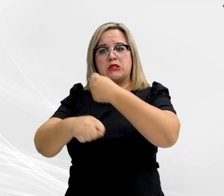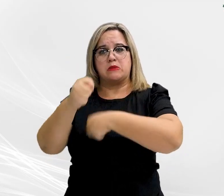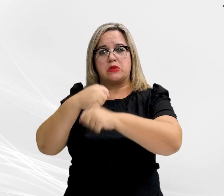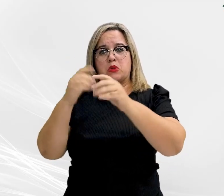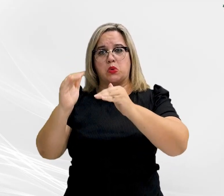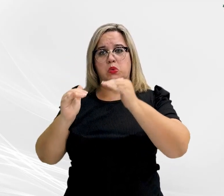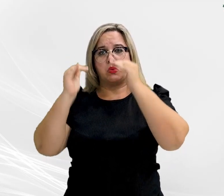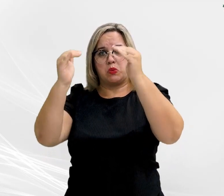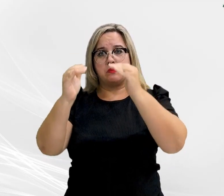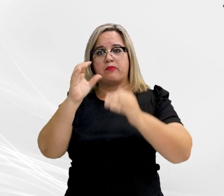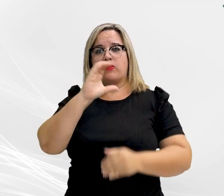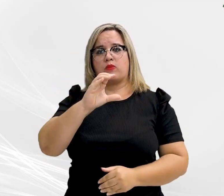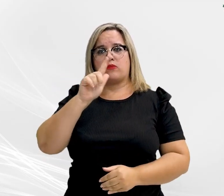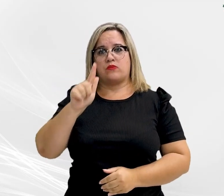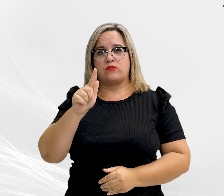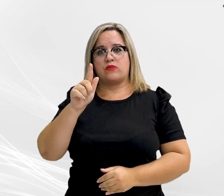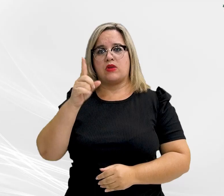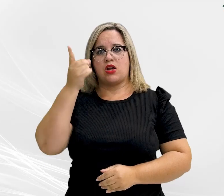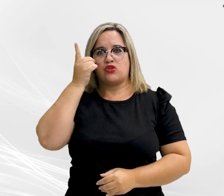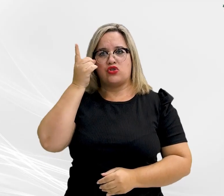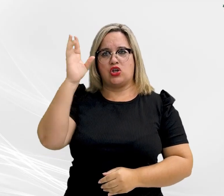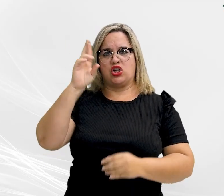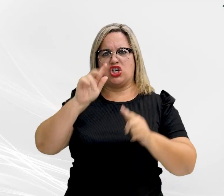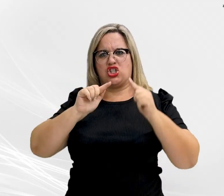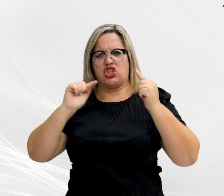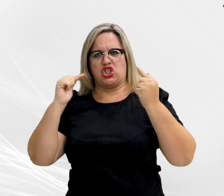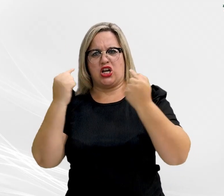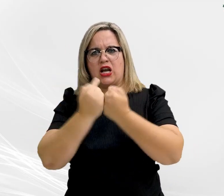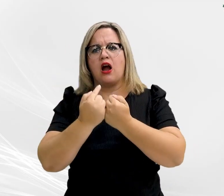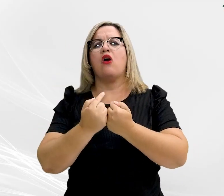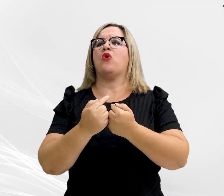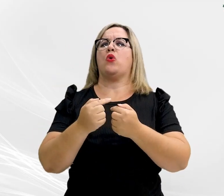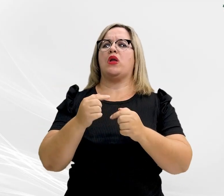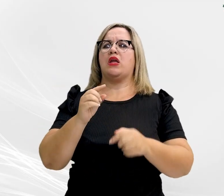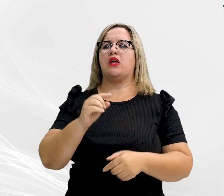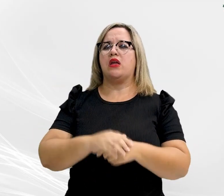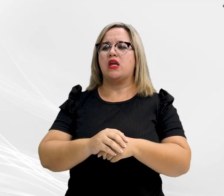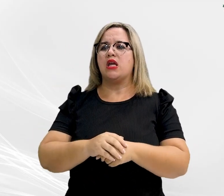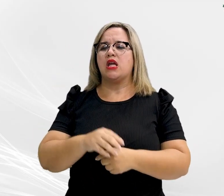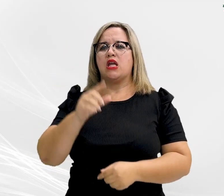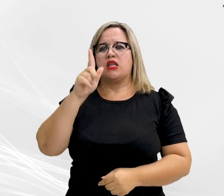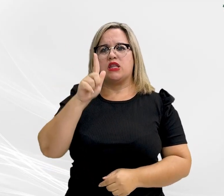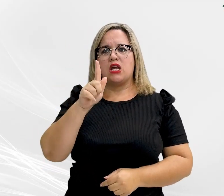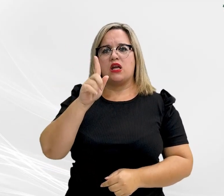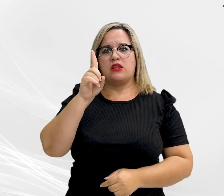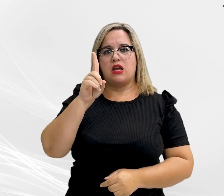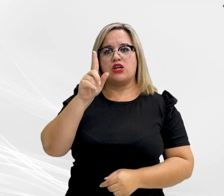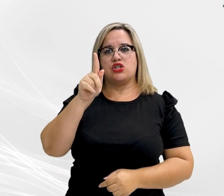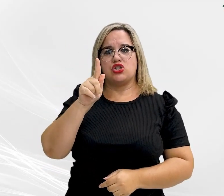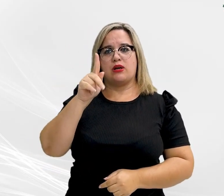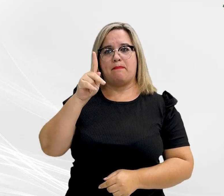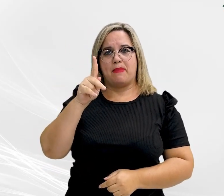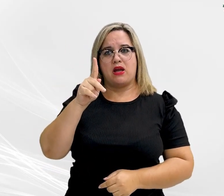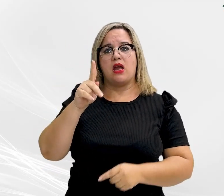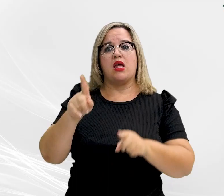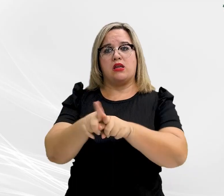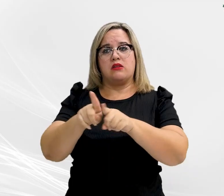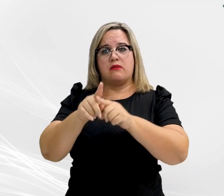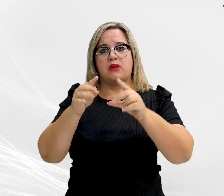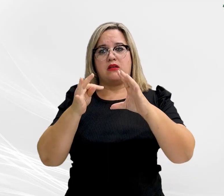corregidoria, diretoria-geral e departamentos de gestão de pessoas e tecnologia da informação, com o